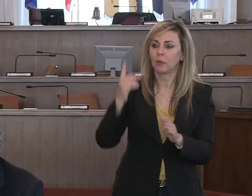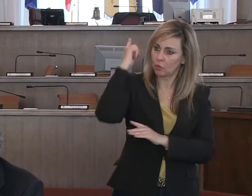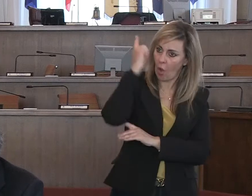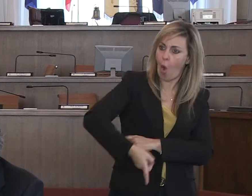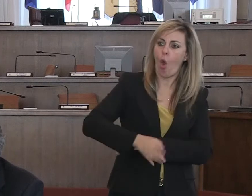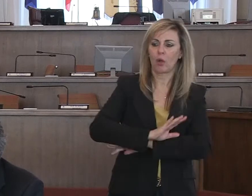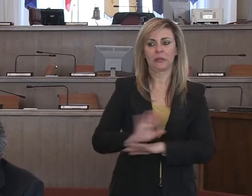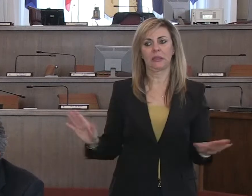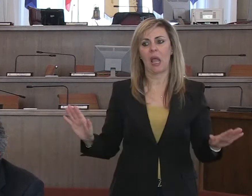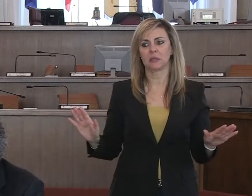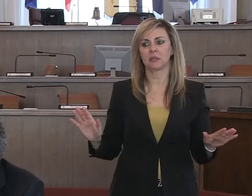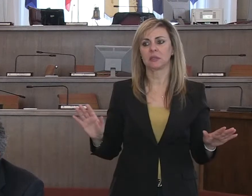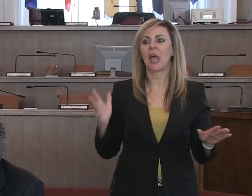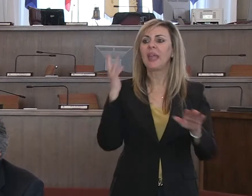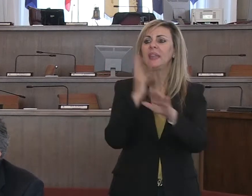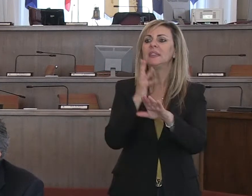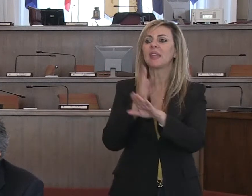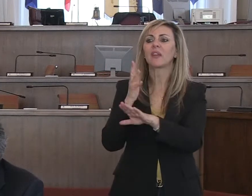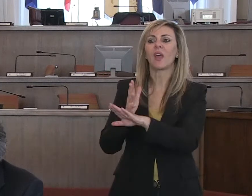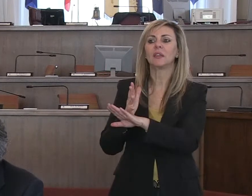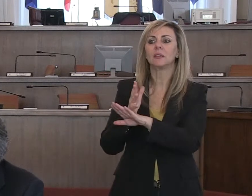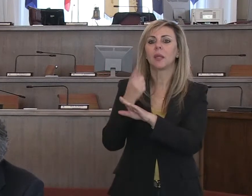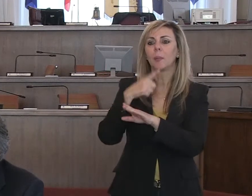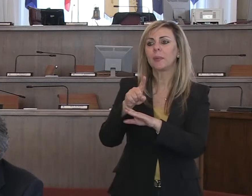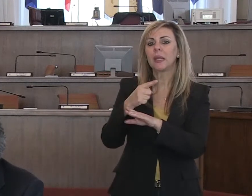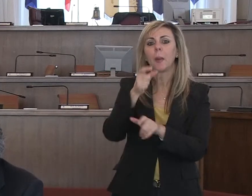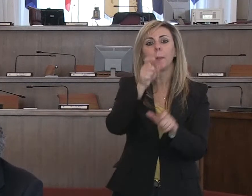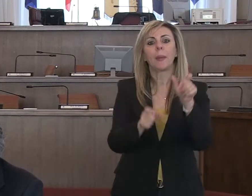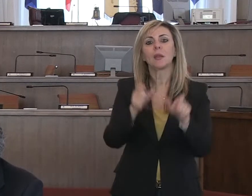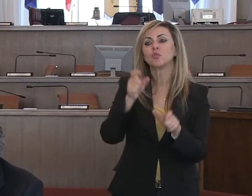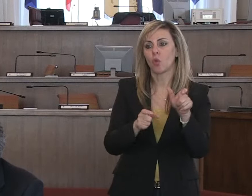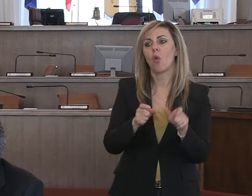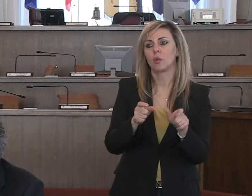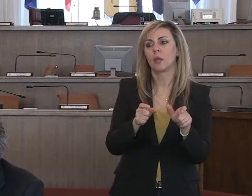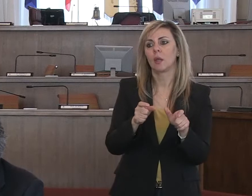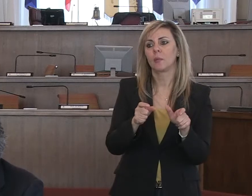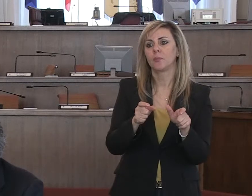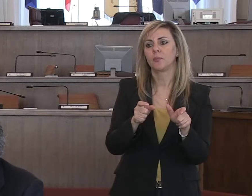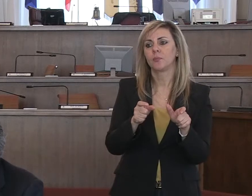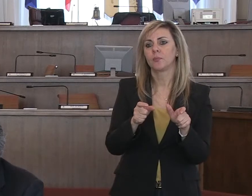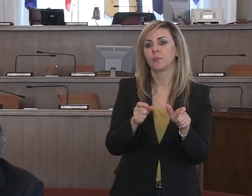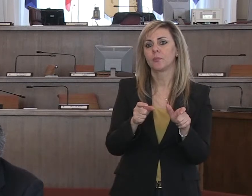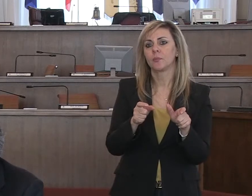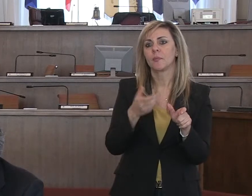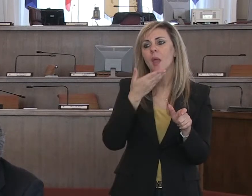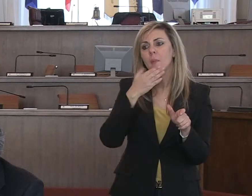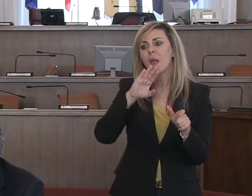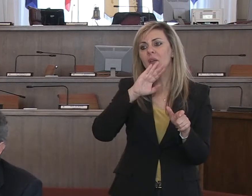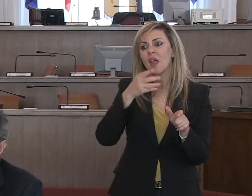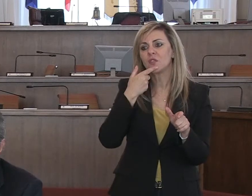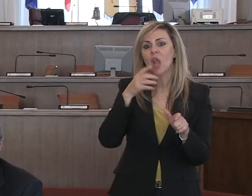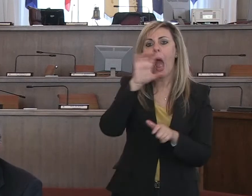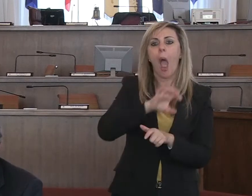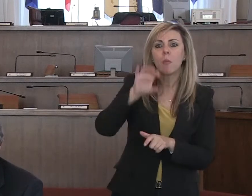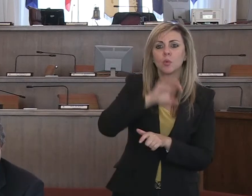riguarda gli interventi a favore dei soggetti beneficiari di misure di abruzzo